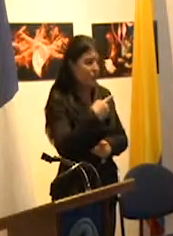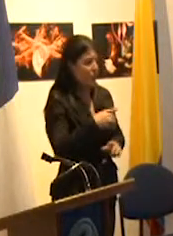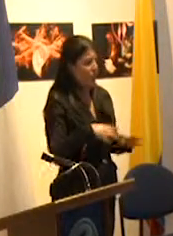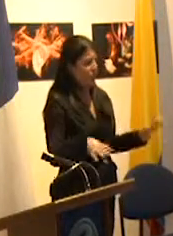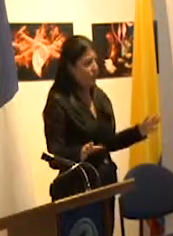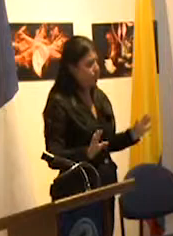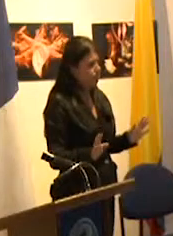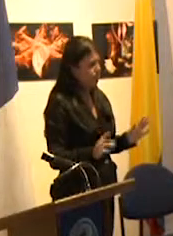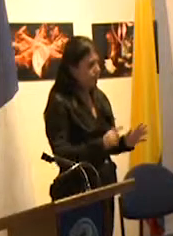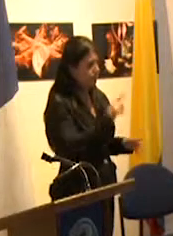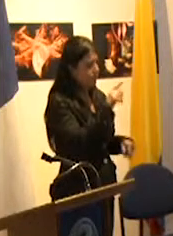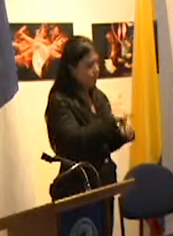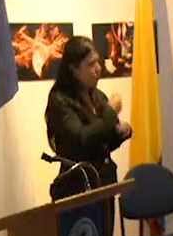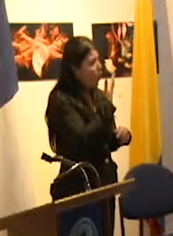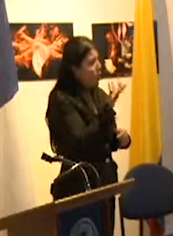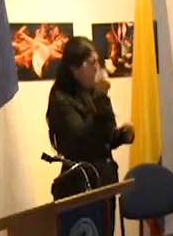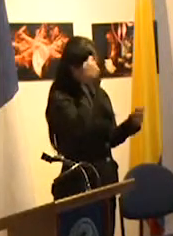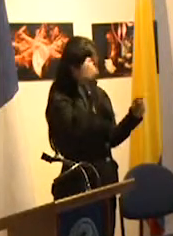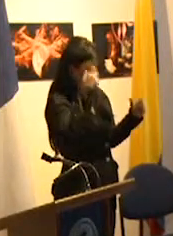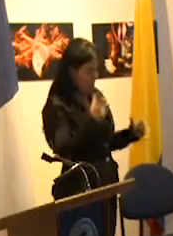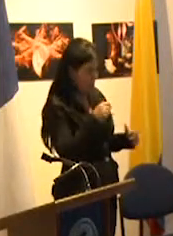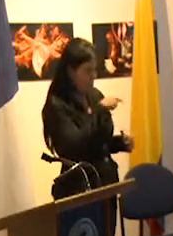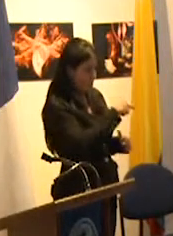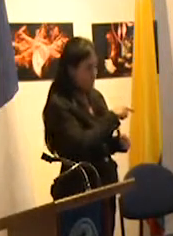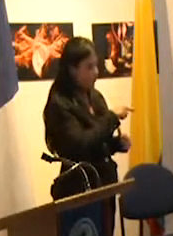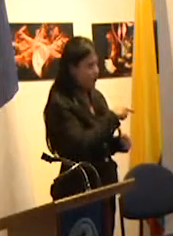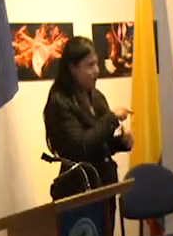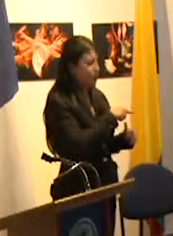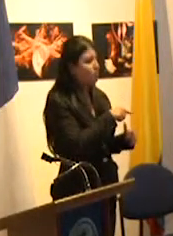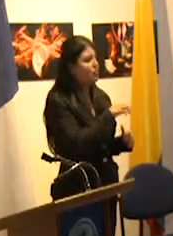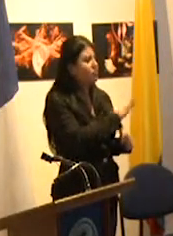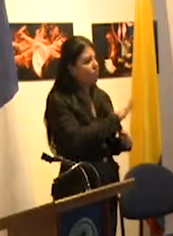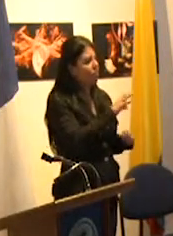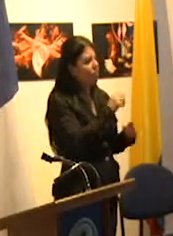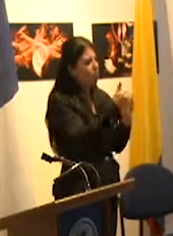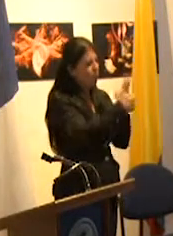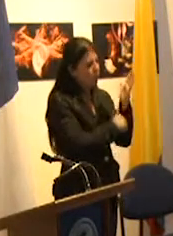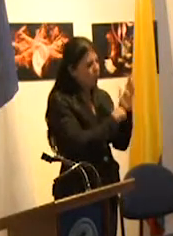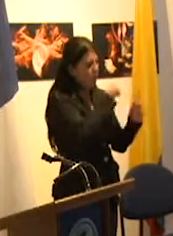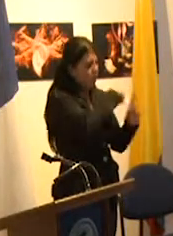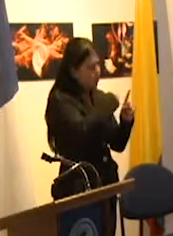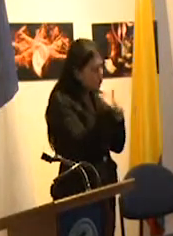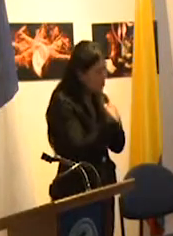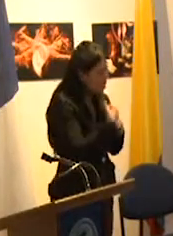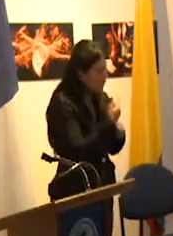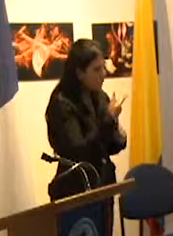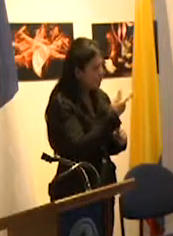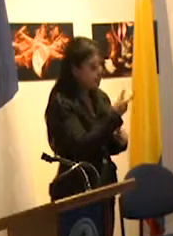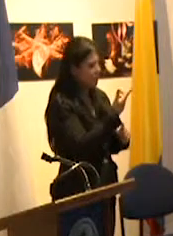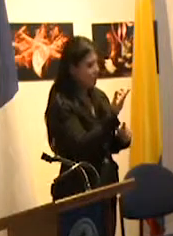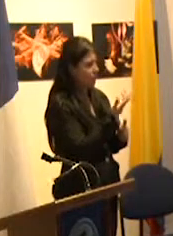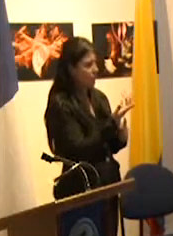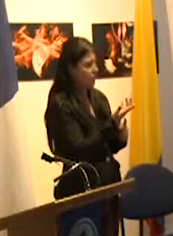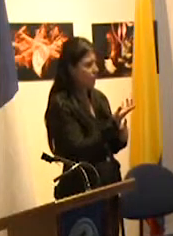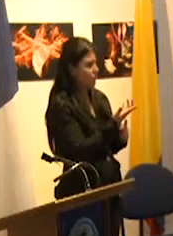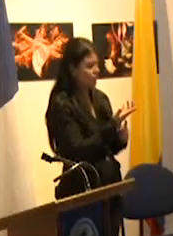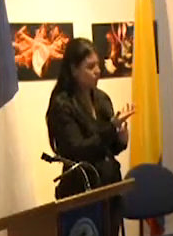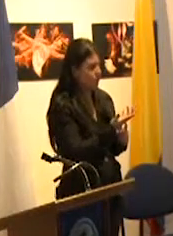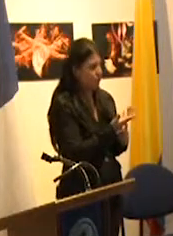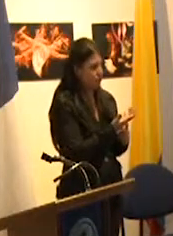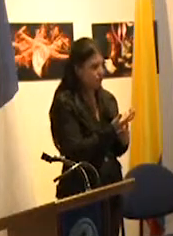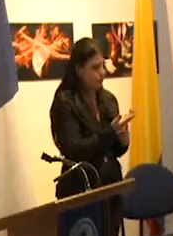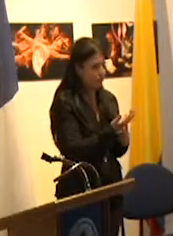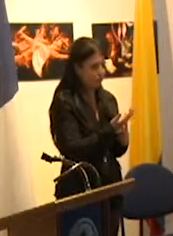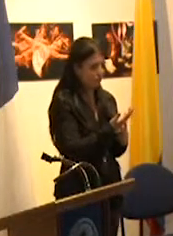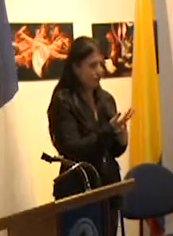posible que el Estado además con programas sociales que promueven la inserción